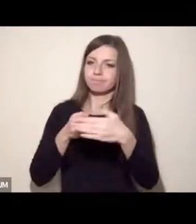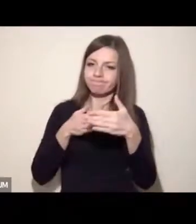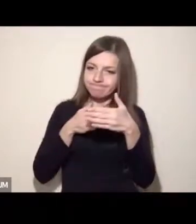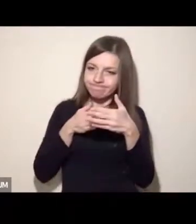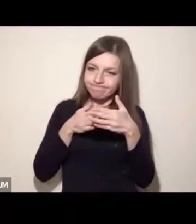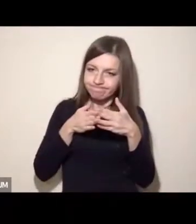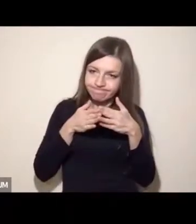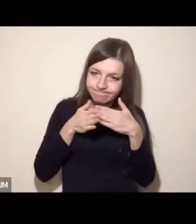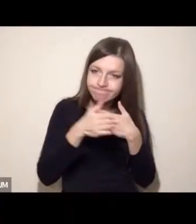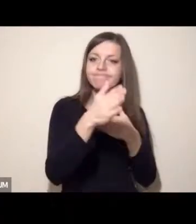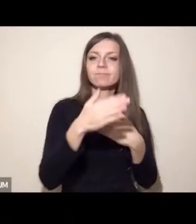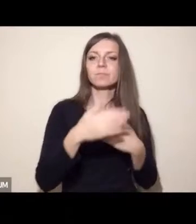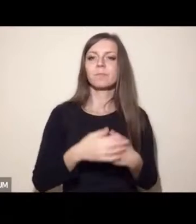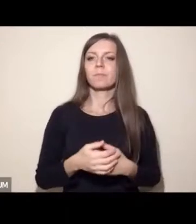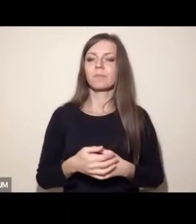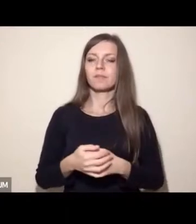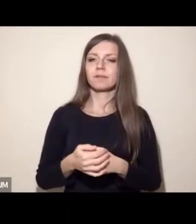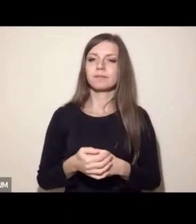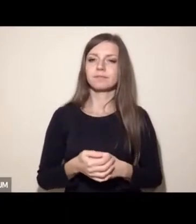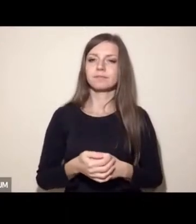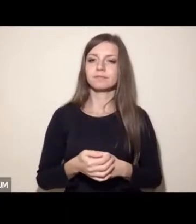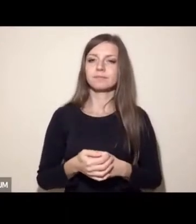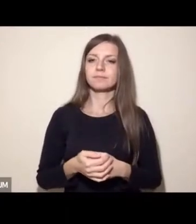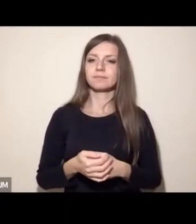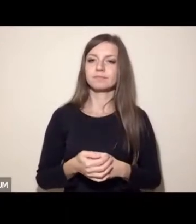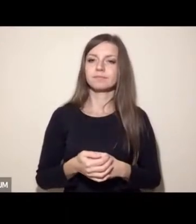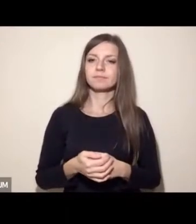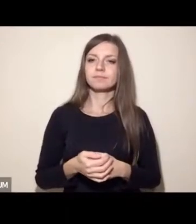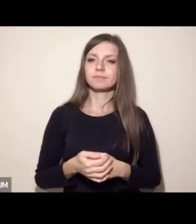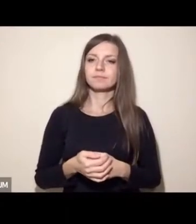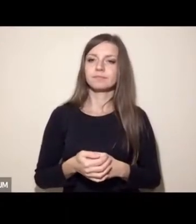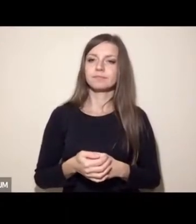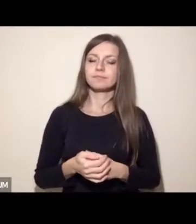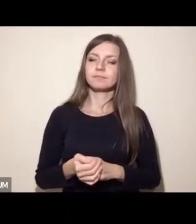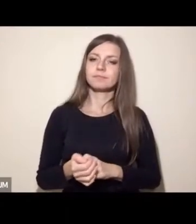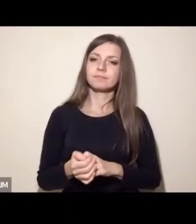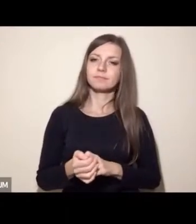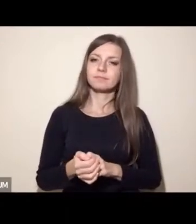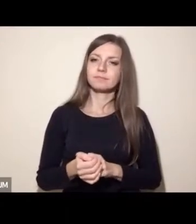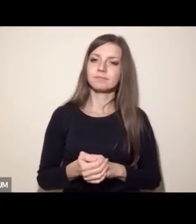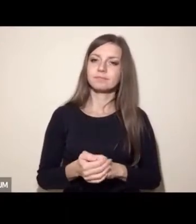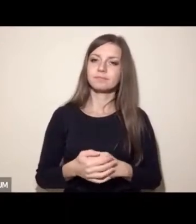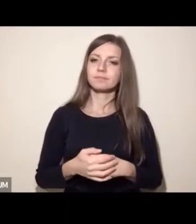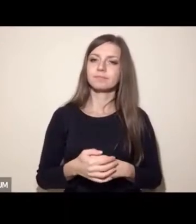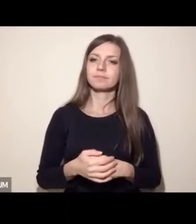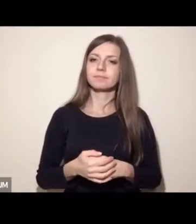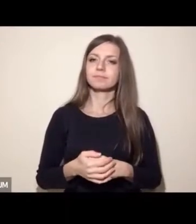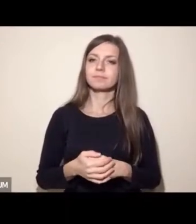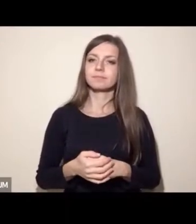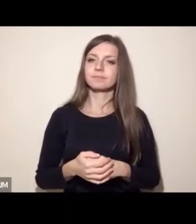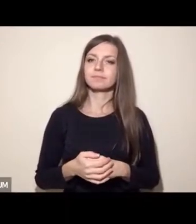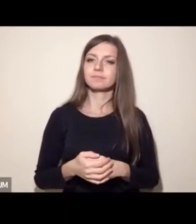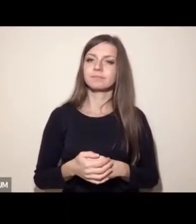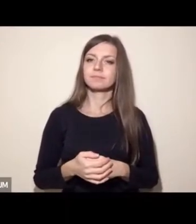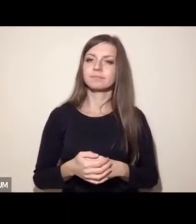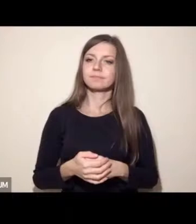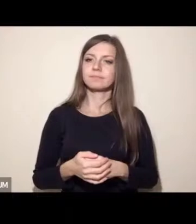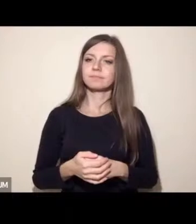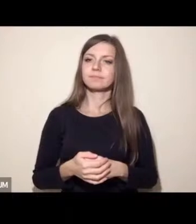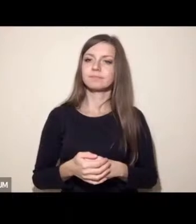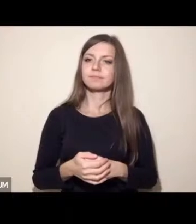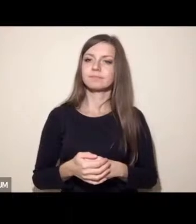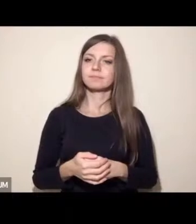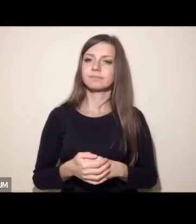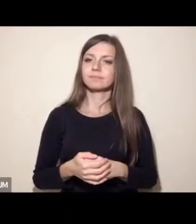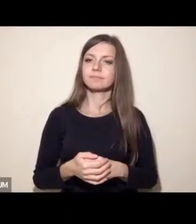To jest ten moment, gdy dodatkowo ten tryb ułatwia realizację abolicjonizmu, prawda, kiedy wcześniej